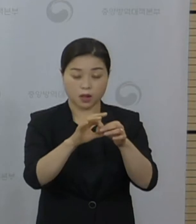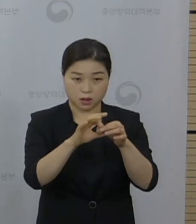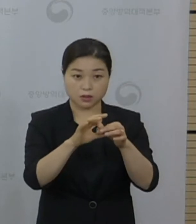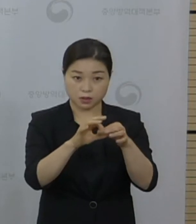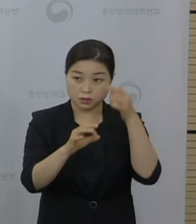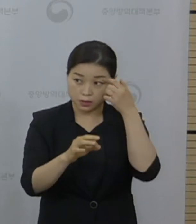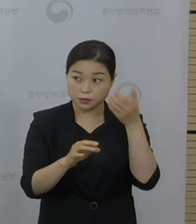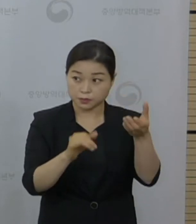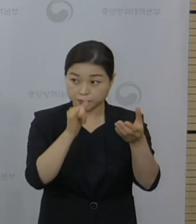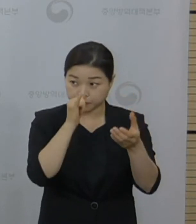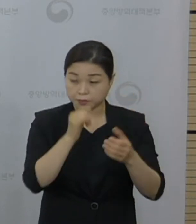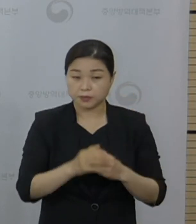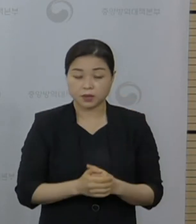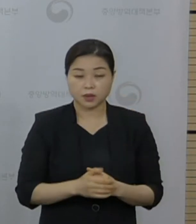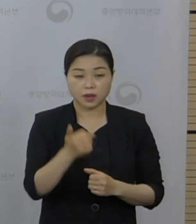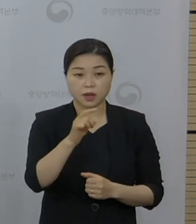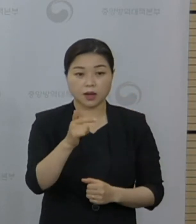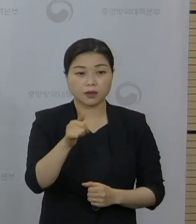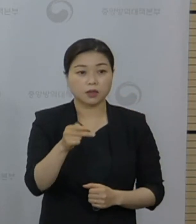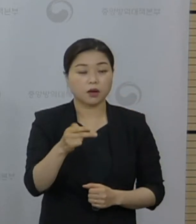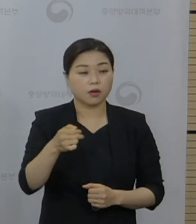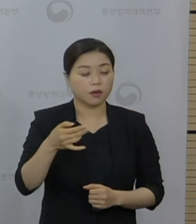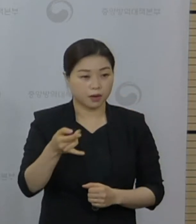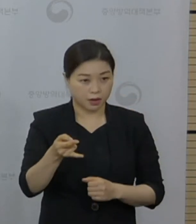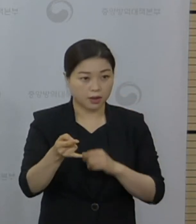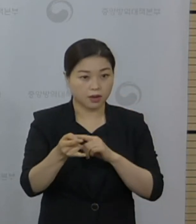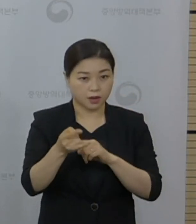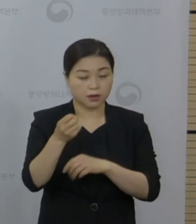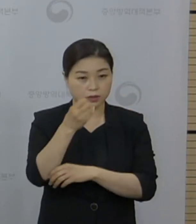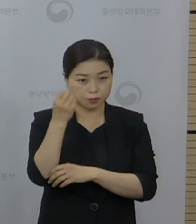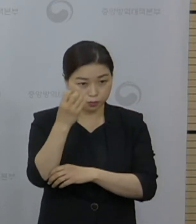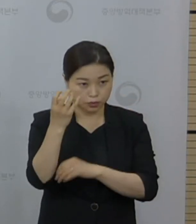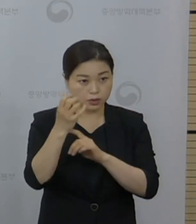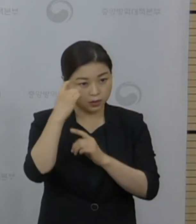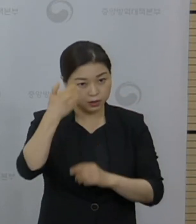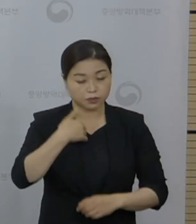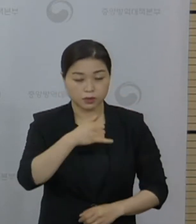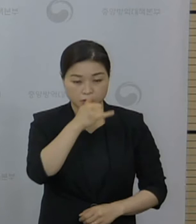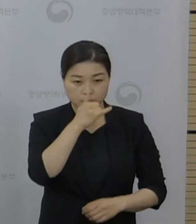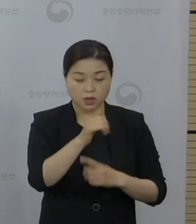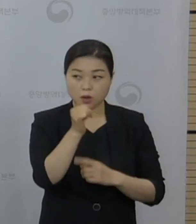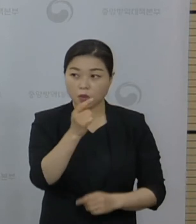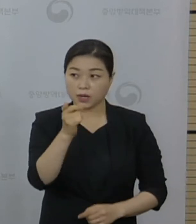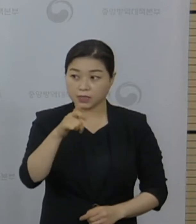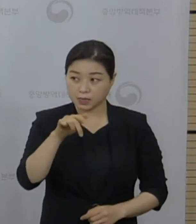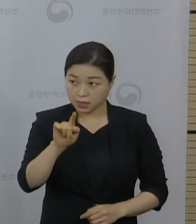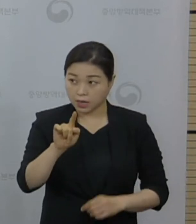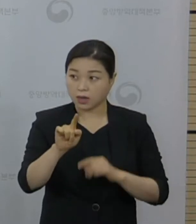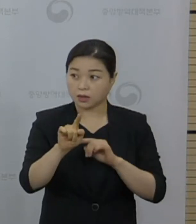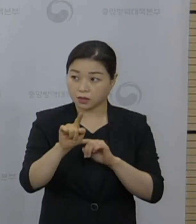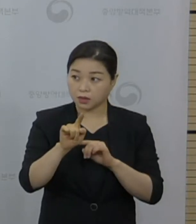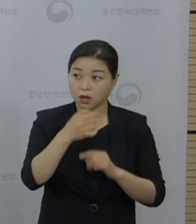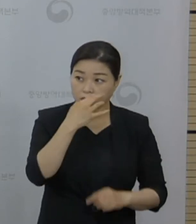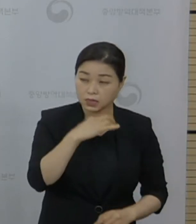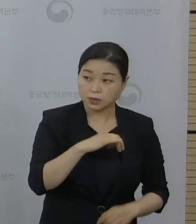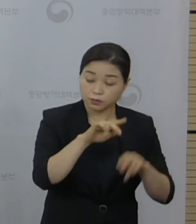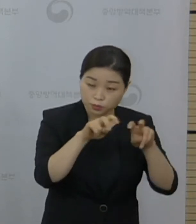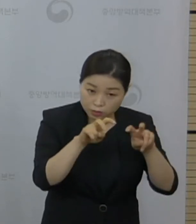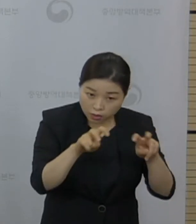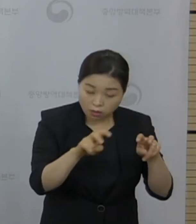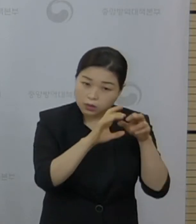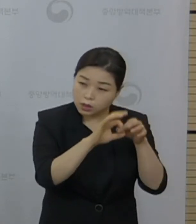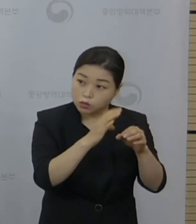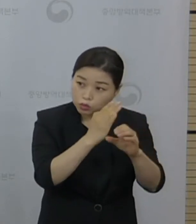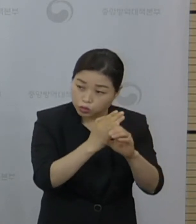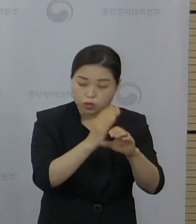기자님 질문입니다. 화이자 백신의 위험이득 분석을 아직도 하고 있는 건지 그리고 결과는 언제 발표할